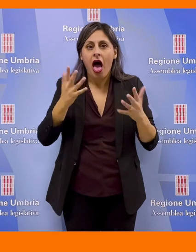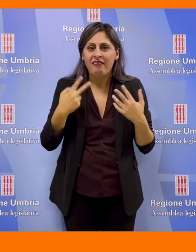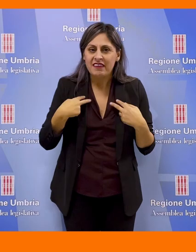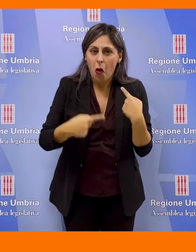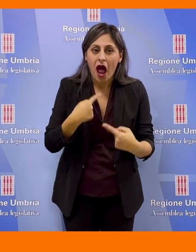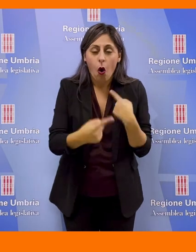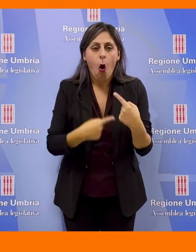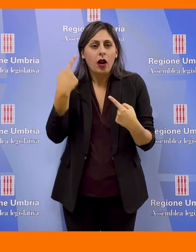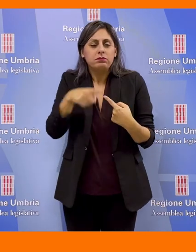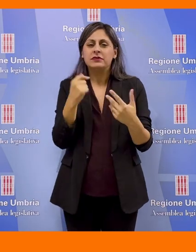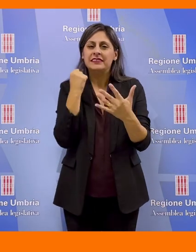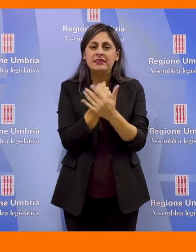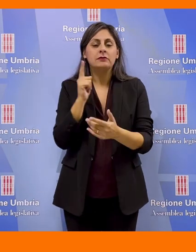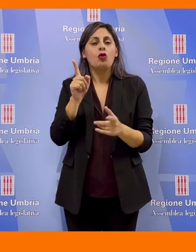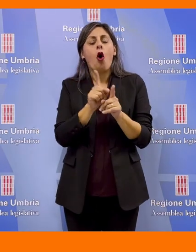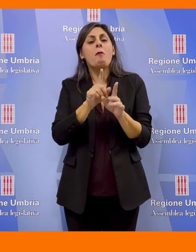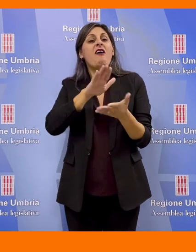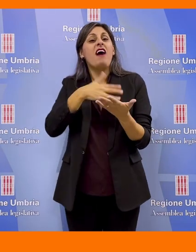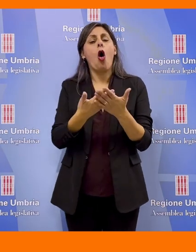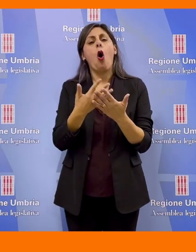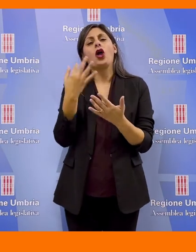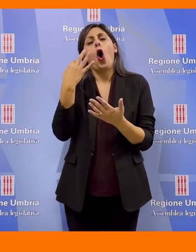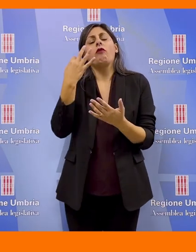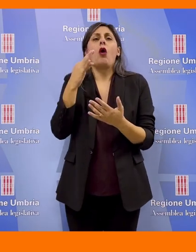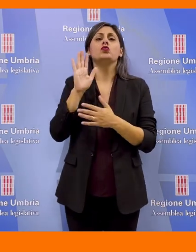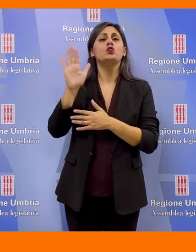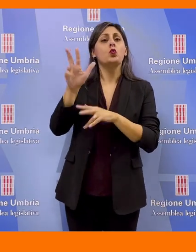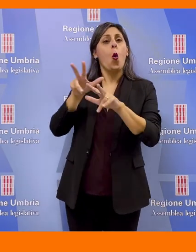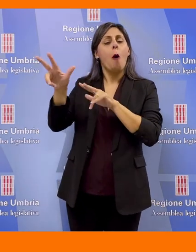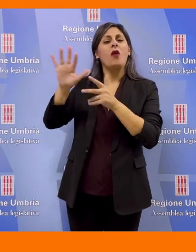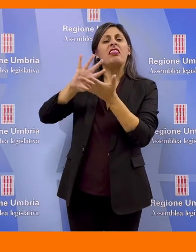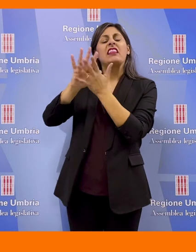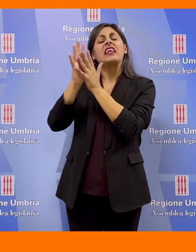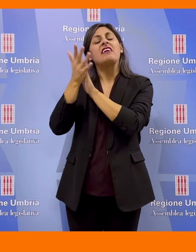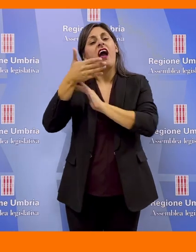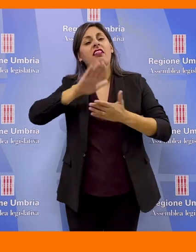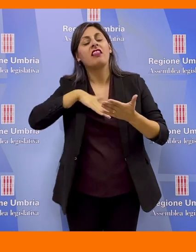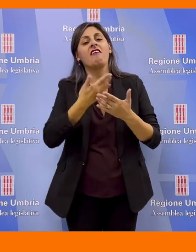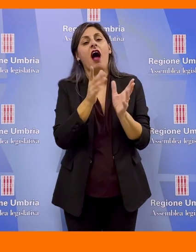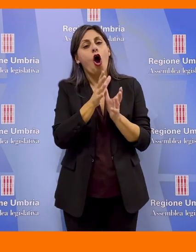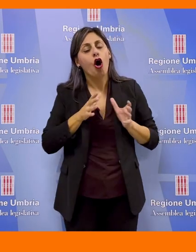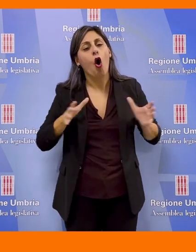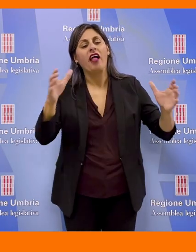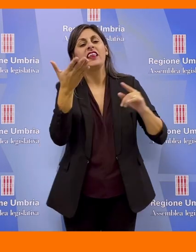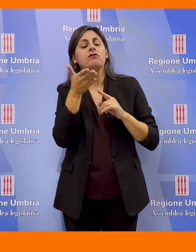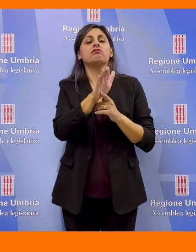vivi, elementi che trascendono il loro originale valore municipale per rappresentare degnamente la collettività